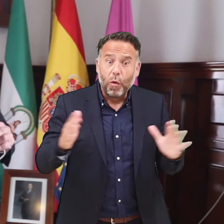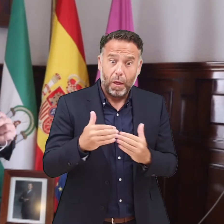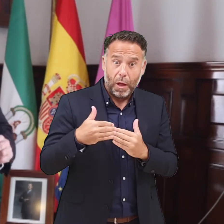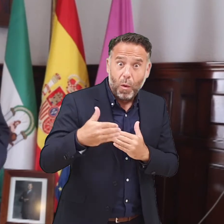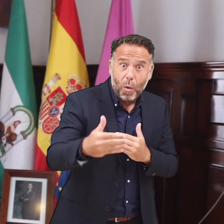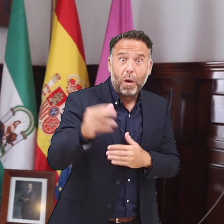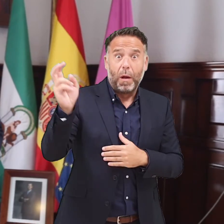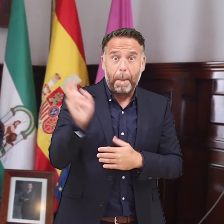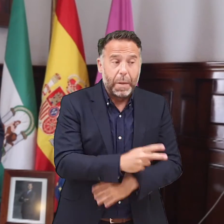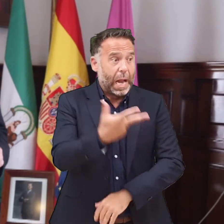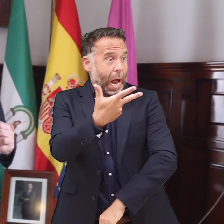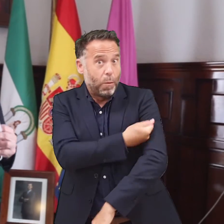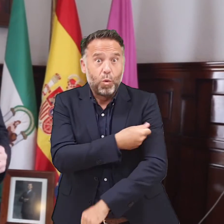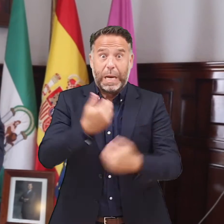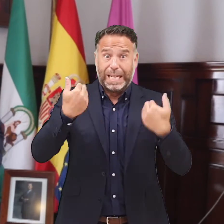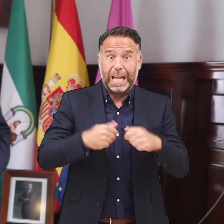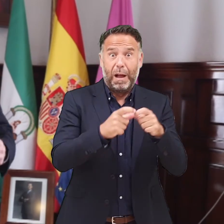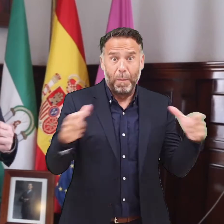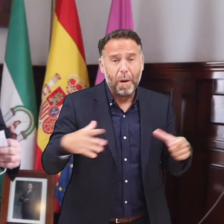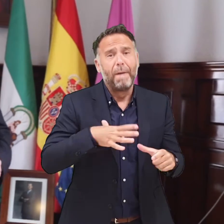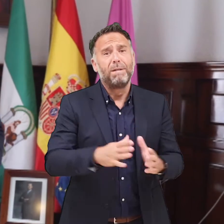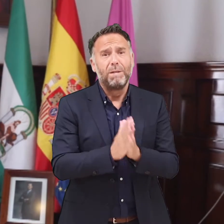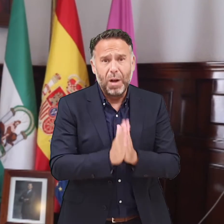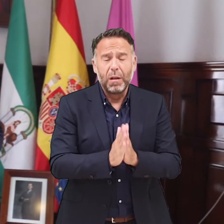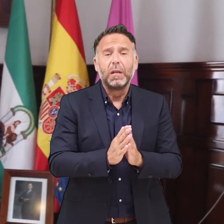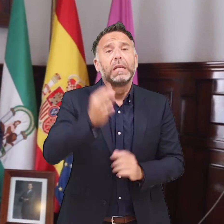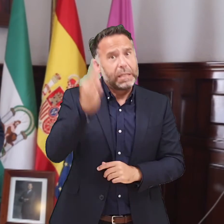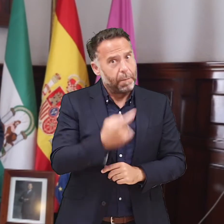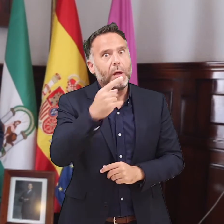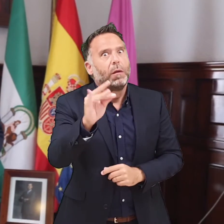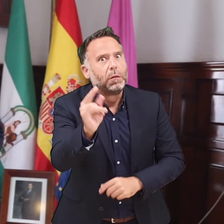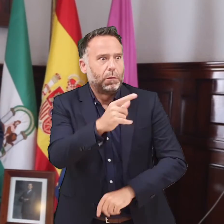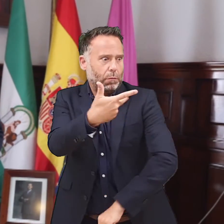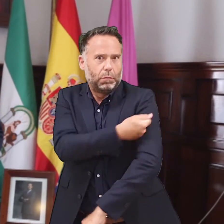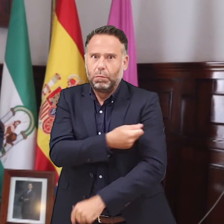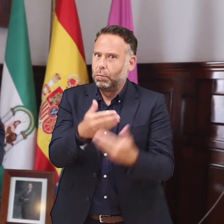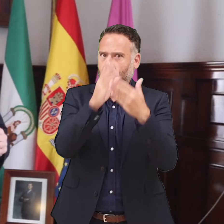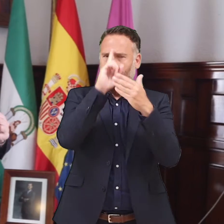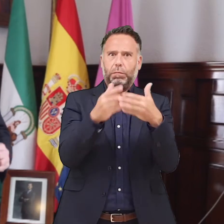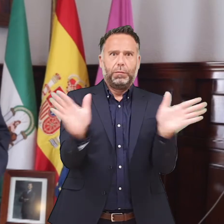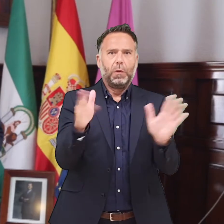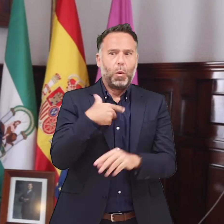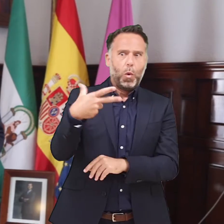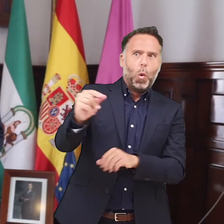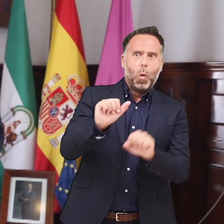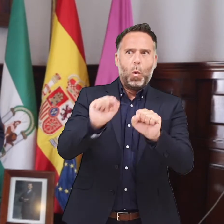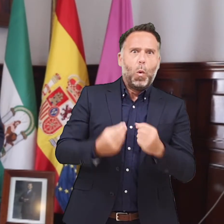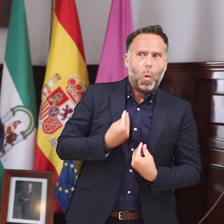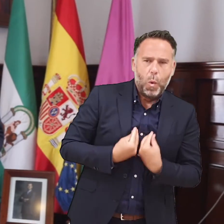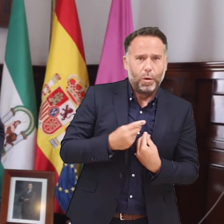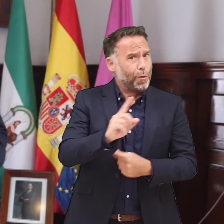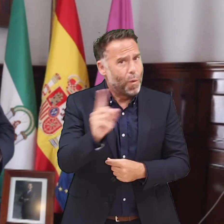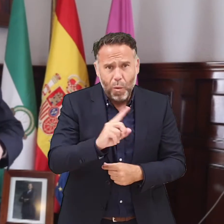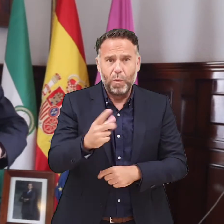Y cuando llegue el momento de la vacuna, por favor, siempre decir que sí. Siempre abierto a esa